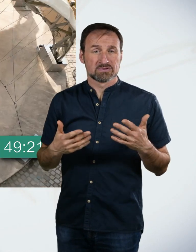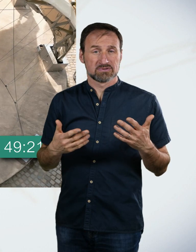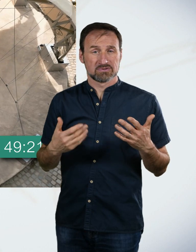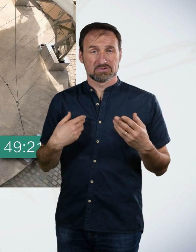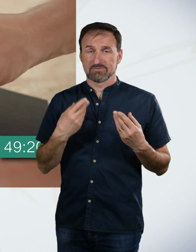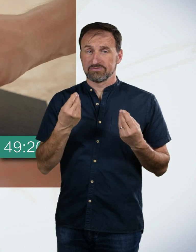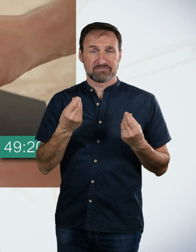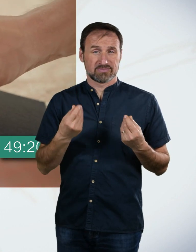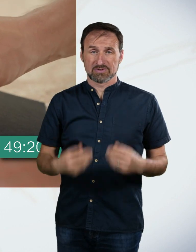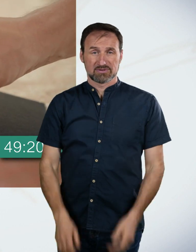dass das irgendwie kein Ende nimmt.